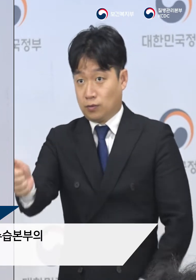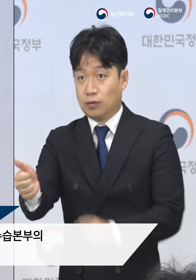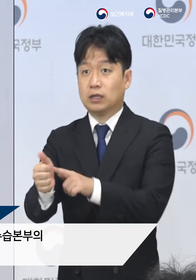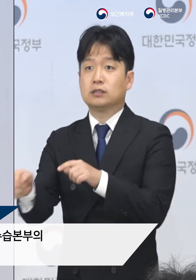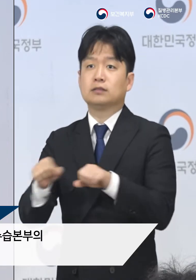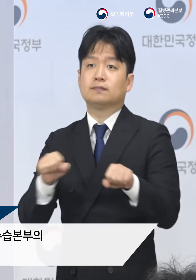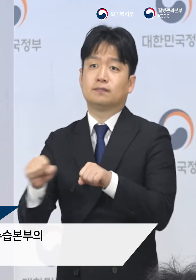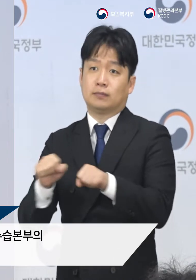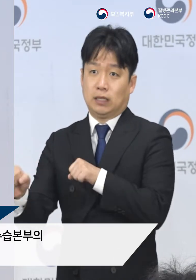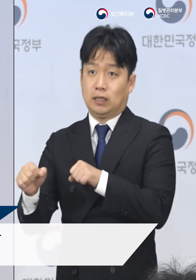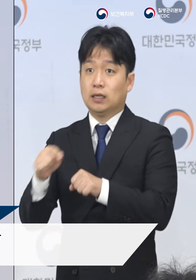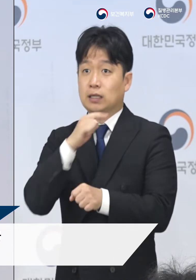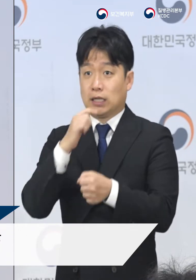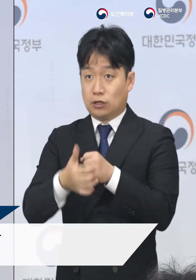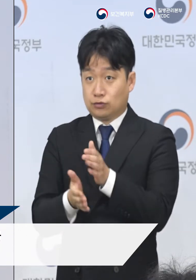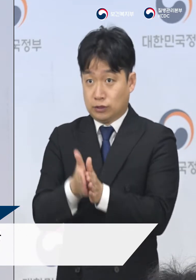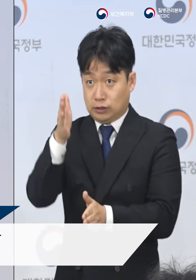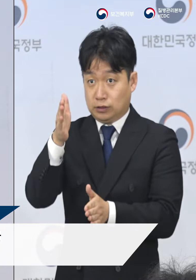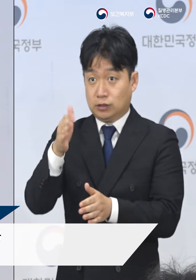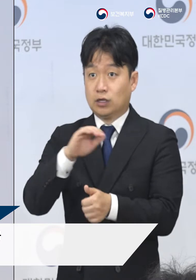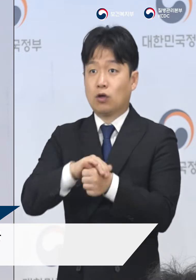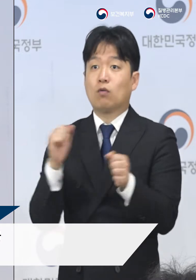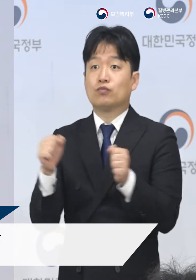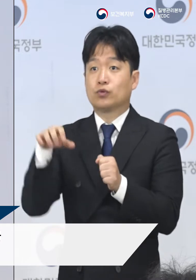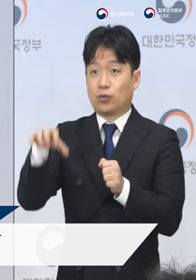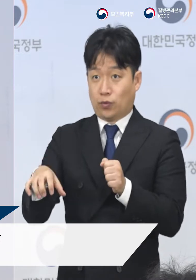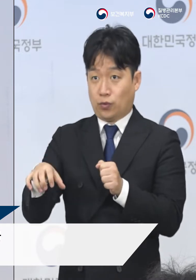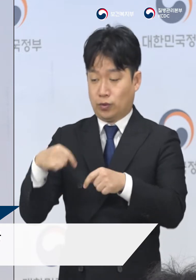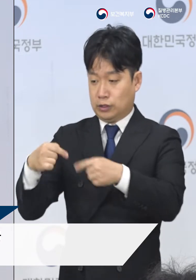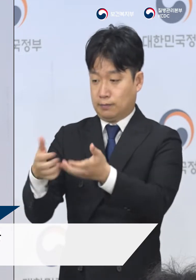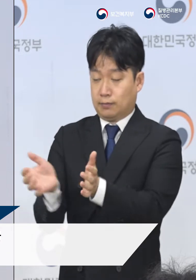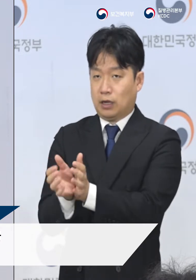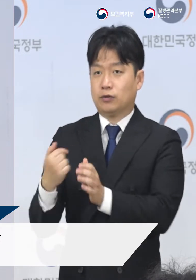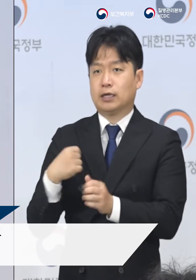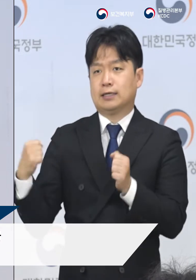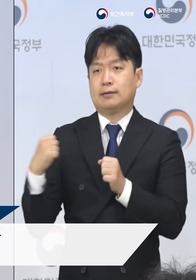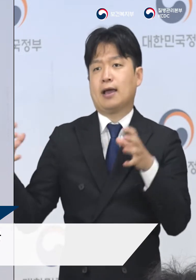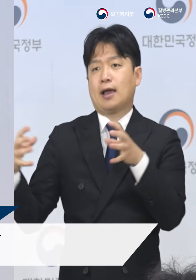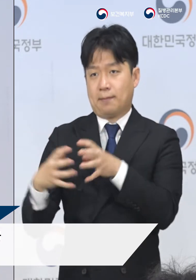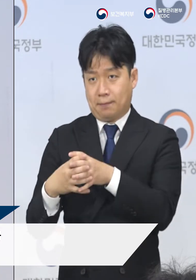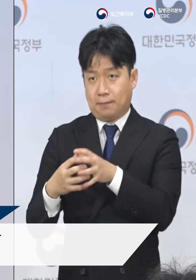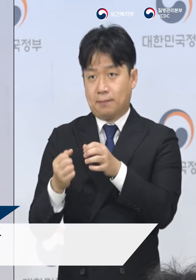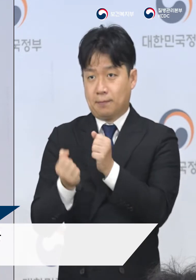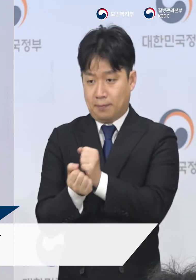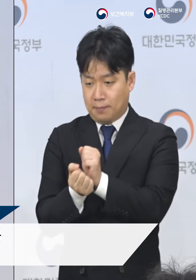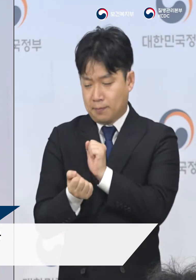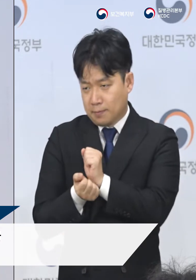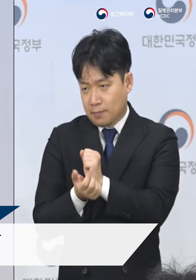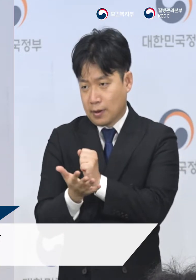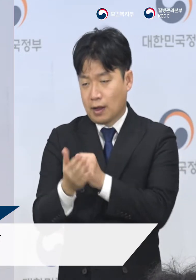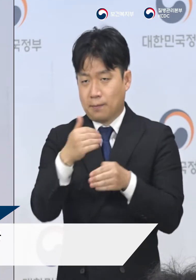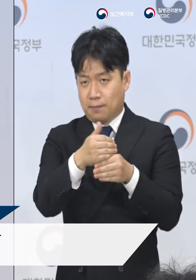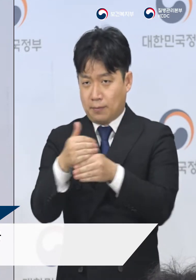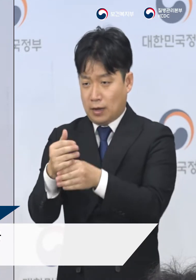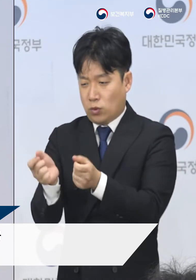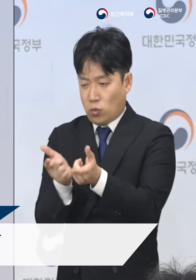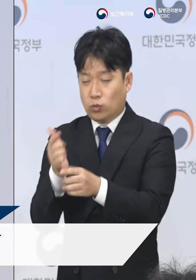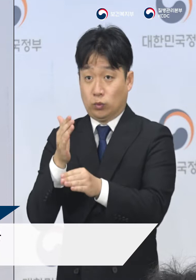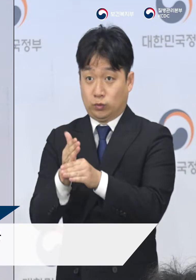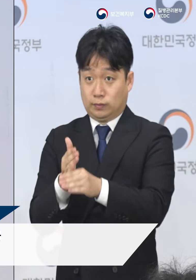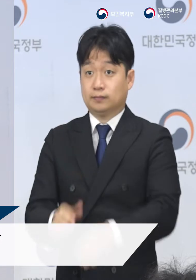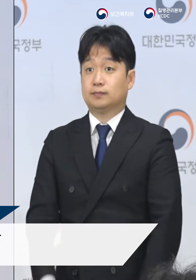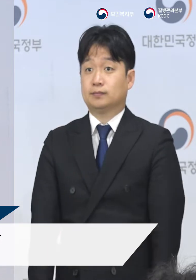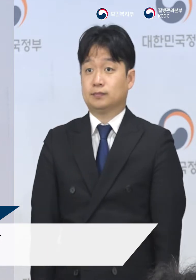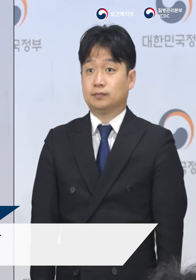현지에 파견되어 대구시, 경상북도와 함께 힘을 모아 감염 전파 현장을 통제해 나가는 중입니다.